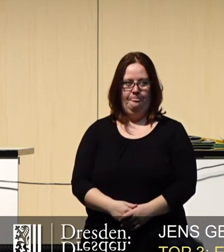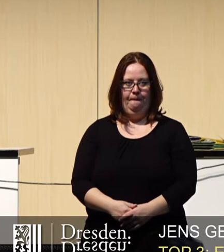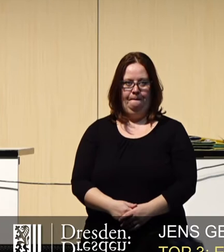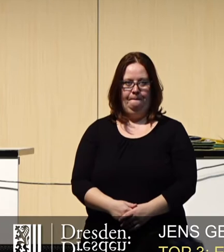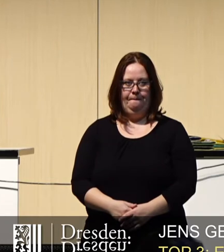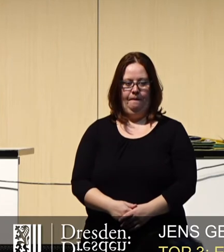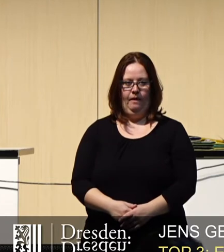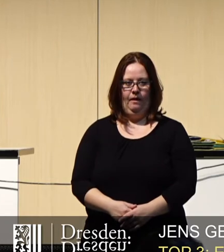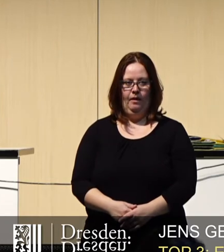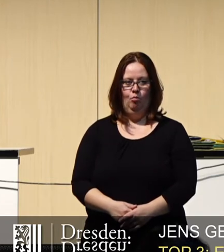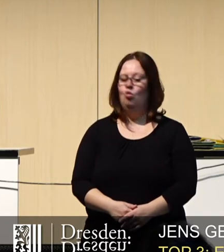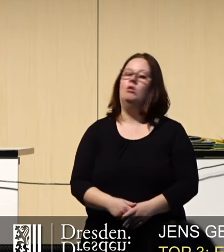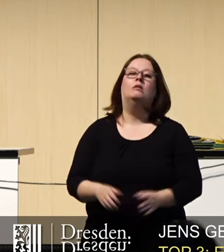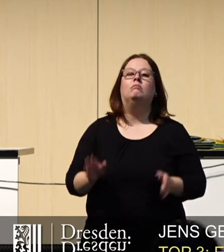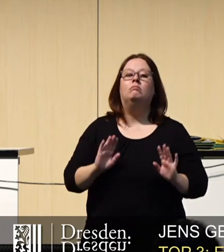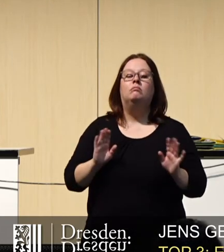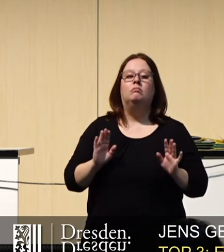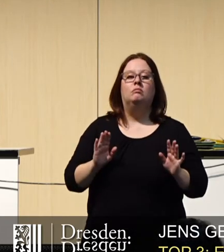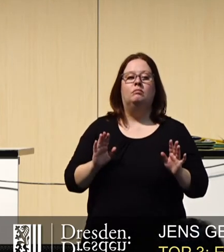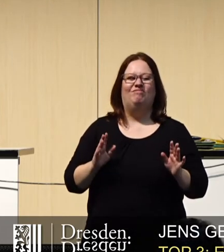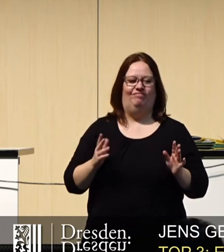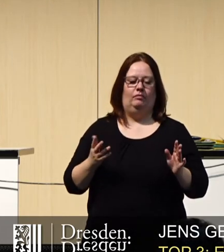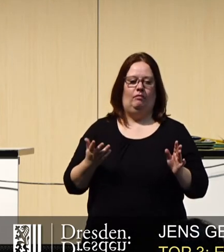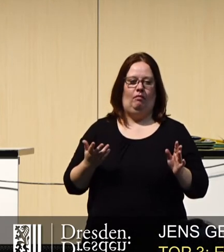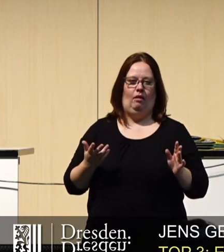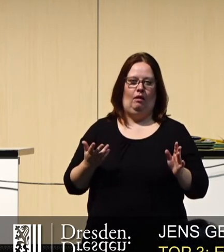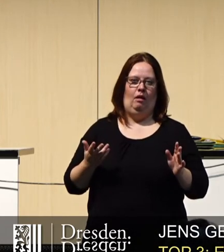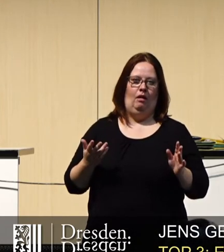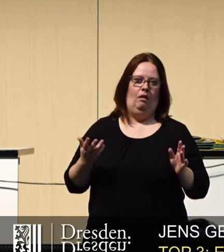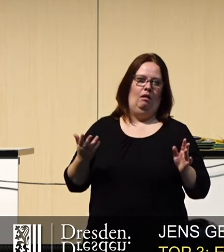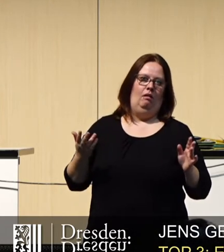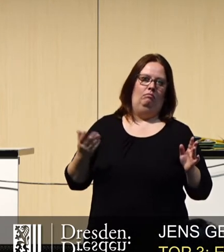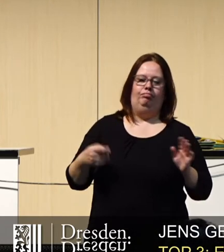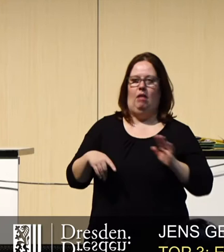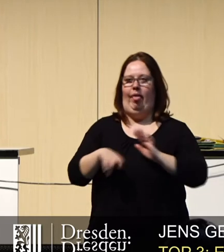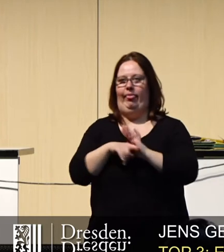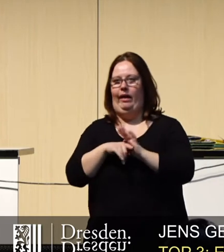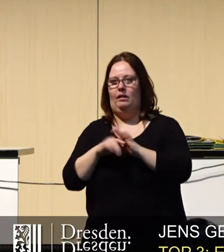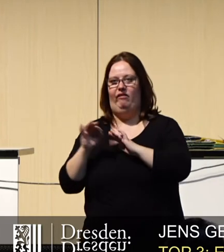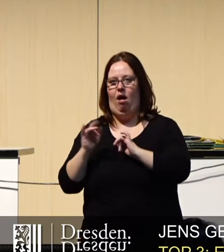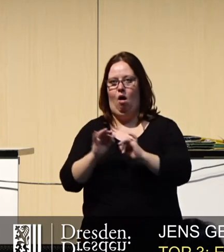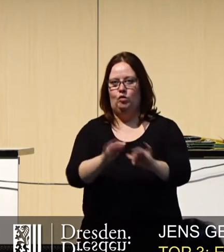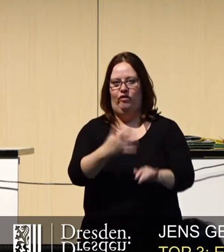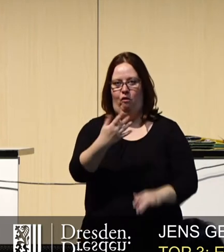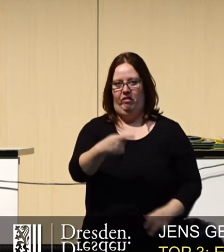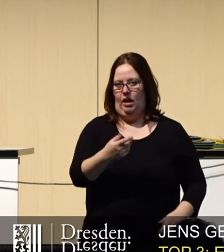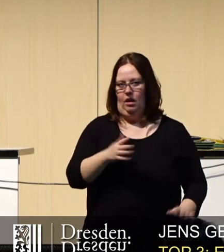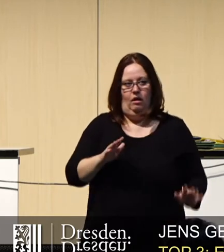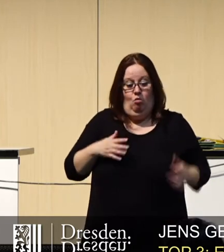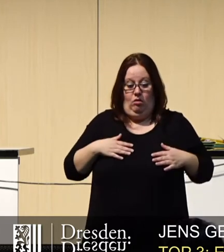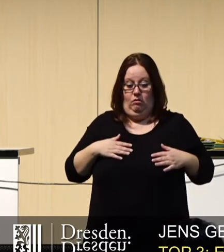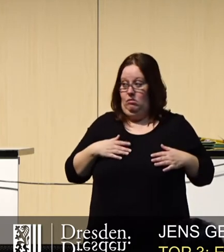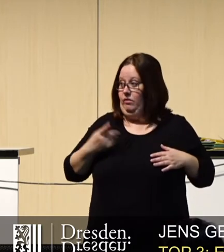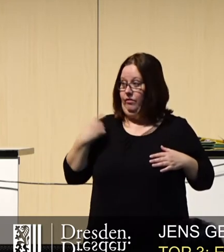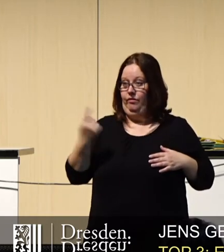Uns geht es hier nicht um negative Auswirkungen von 5G, die können wir.